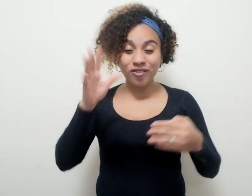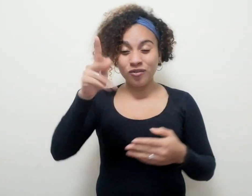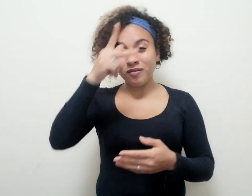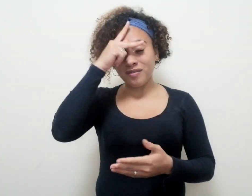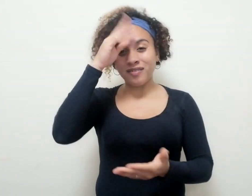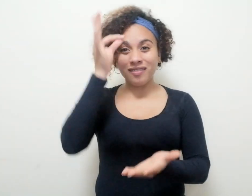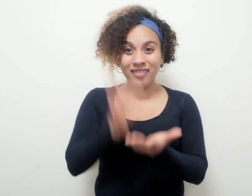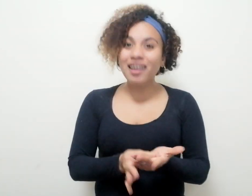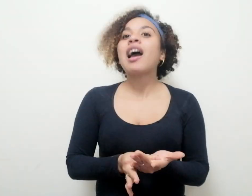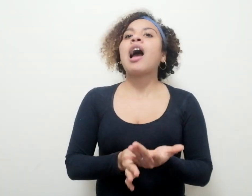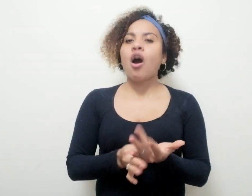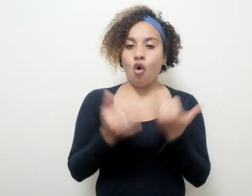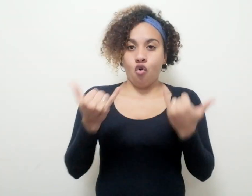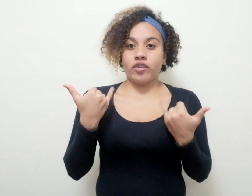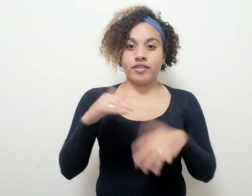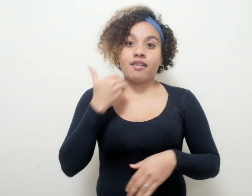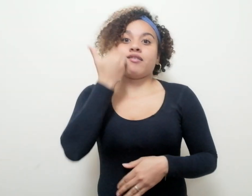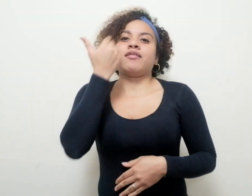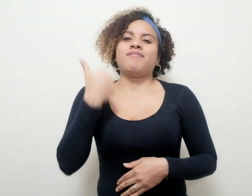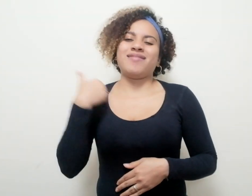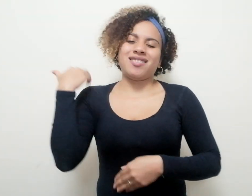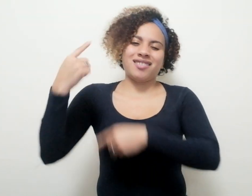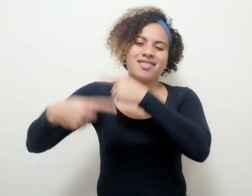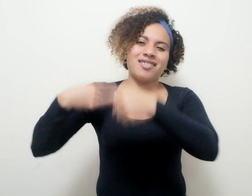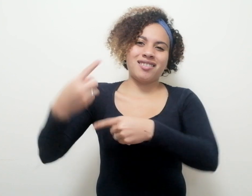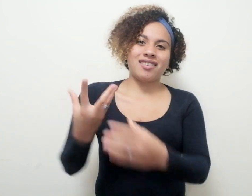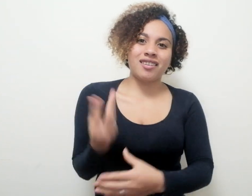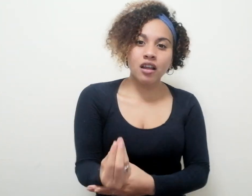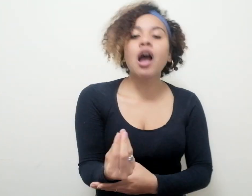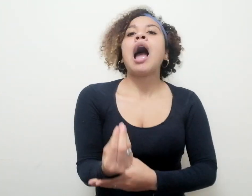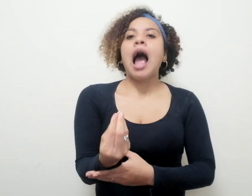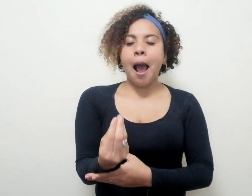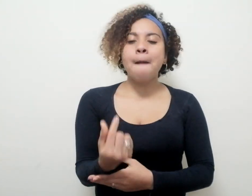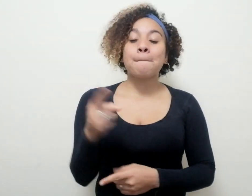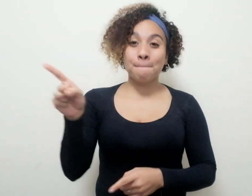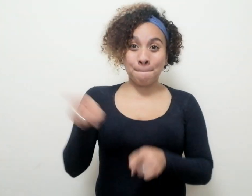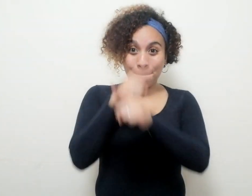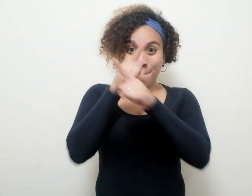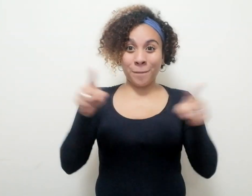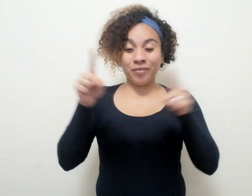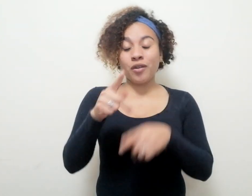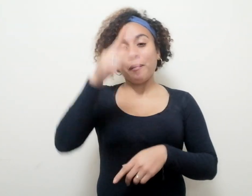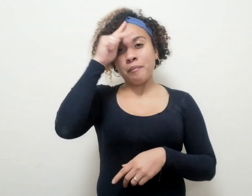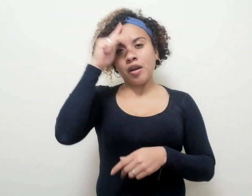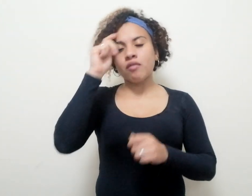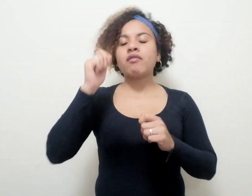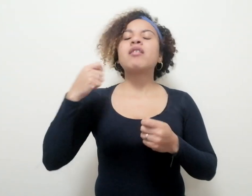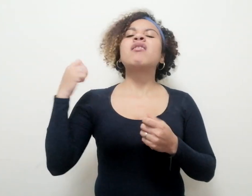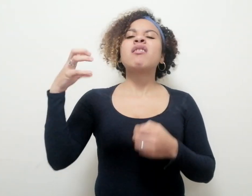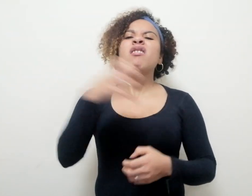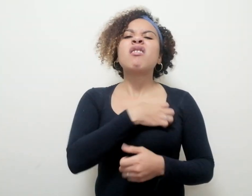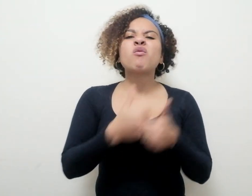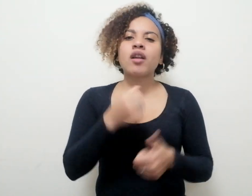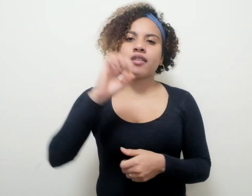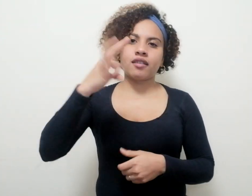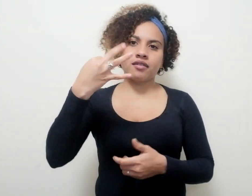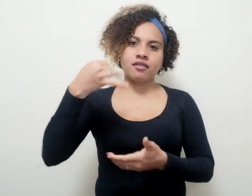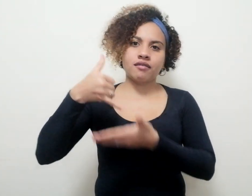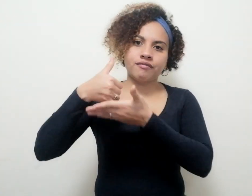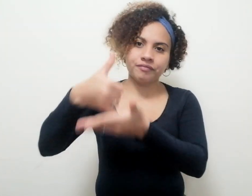hoy adulto, de mi generación, el himno de Perú quedaba en tercer lugar. Y entonces, uno